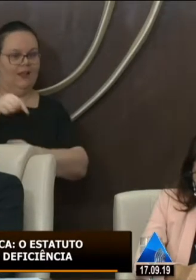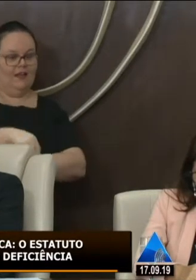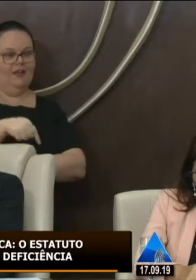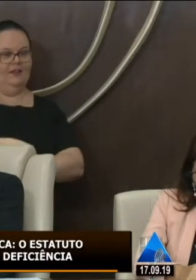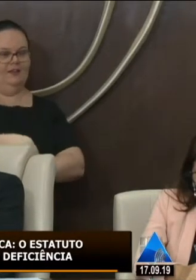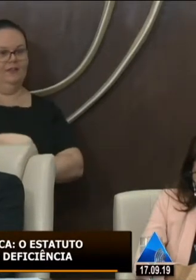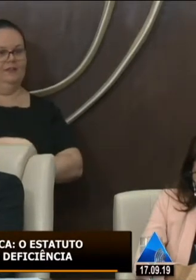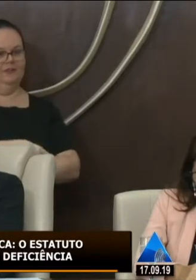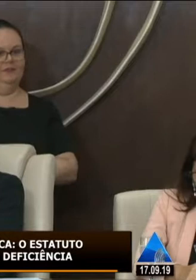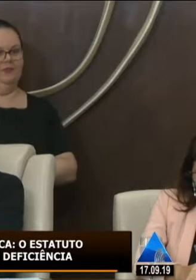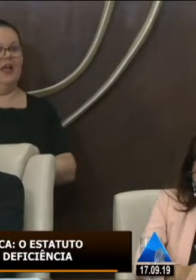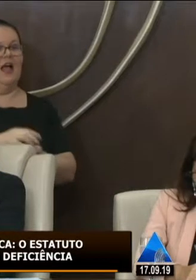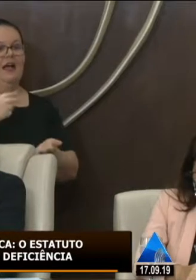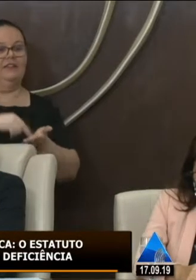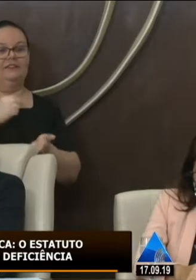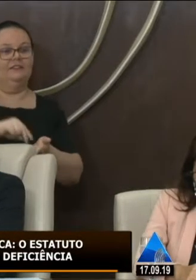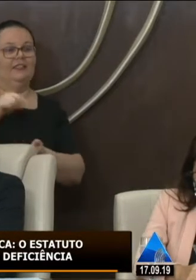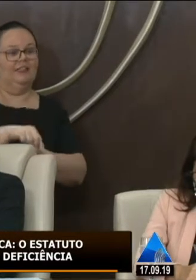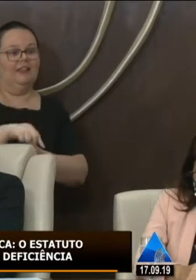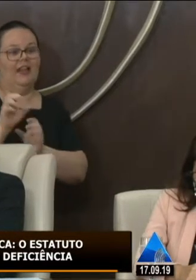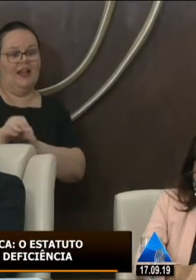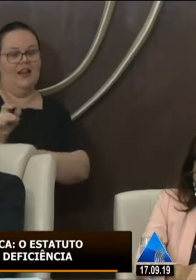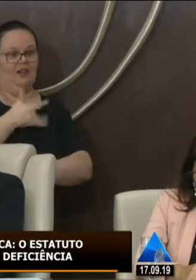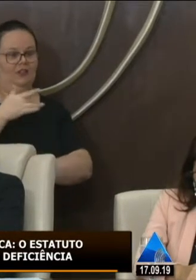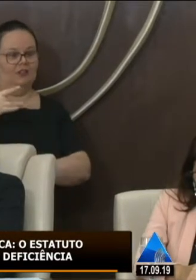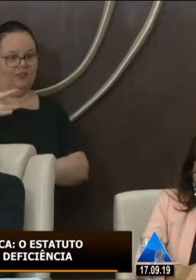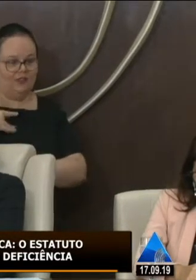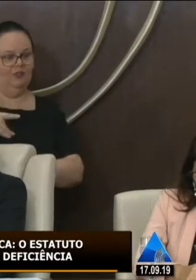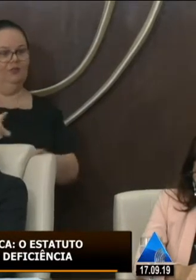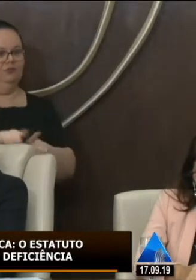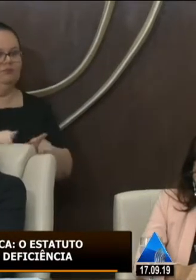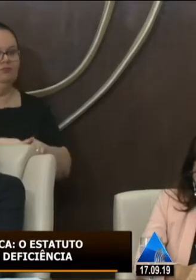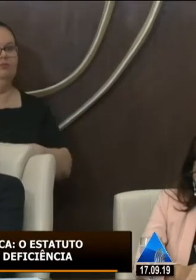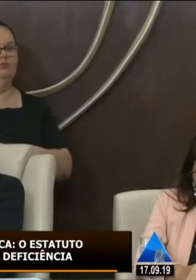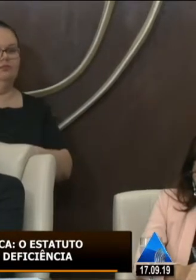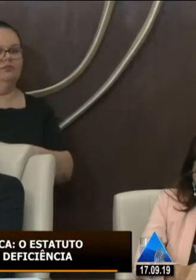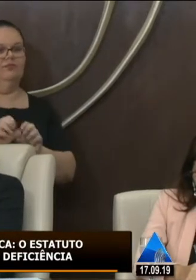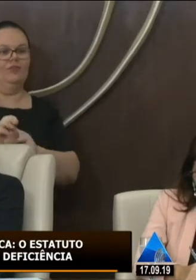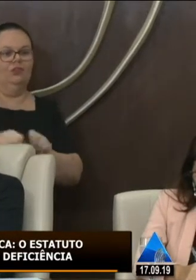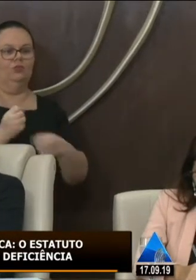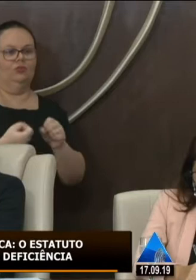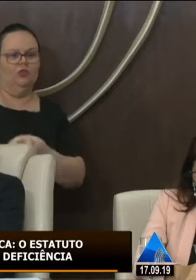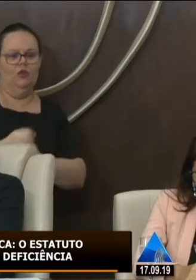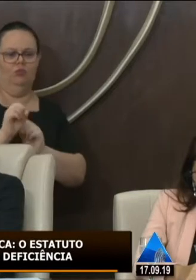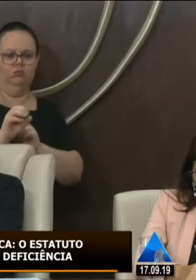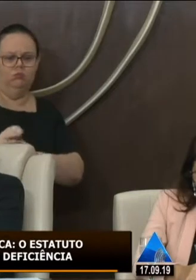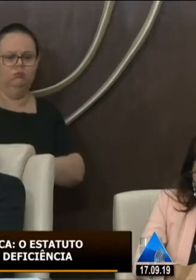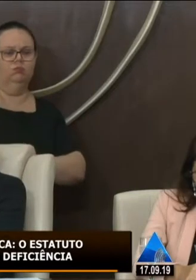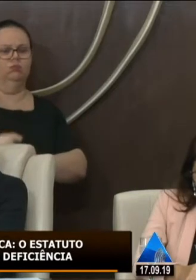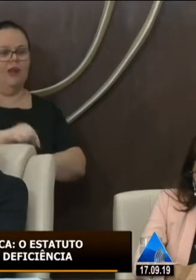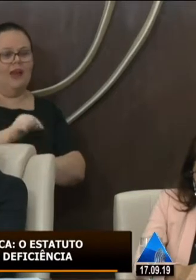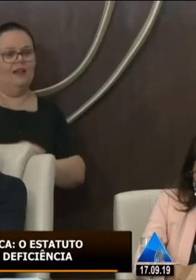a Secretaria de Educação esteve representada de saúde convidamos a administração infraestrutura trabalho